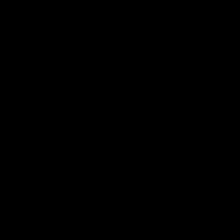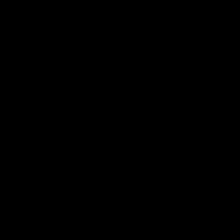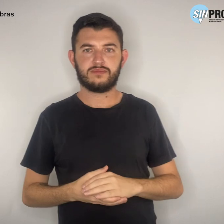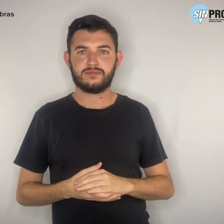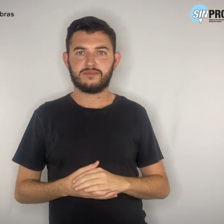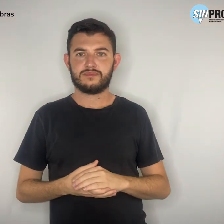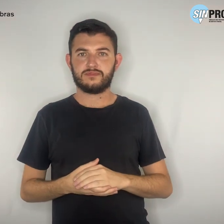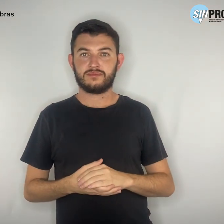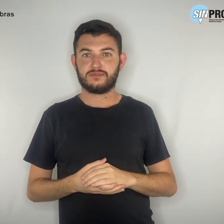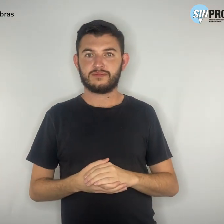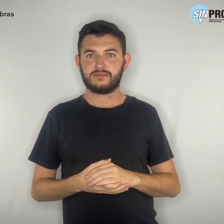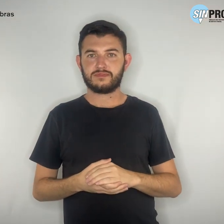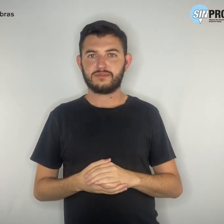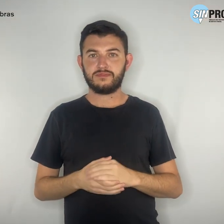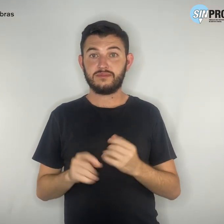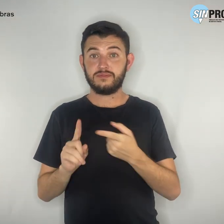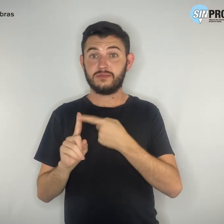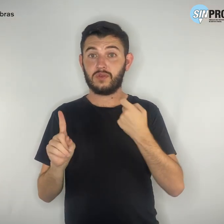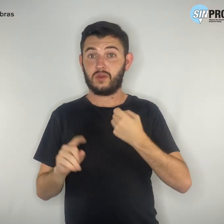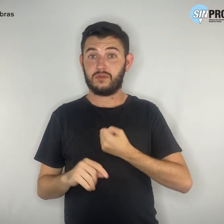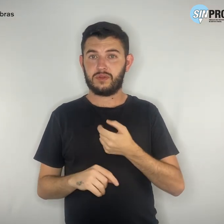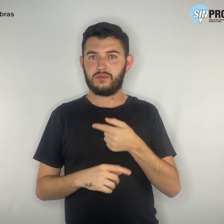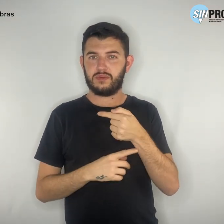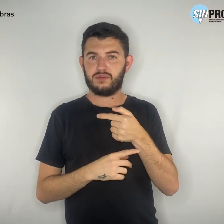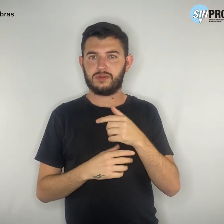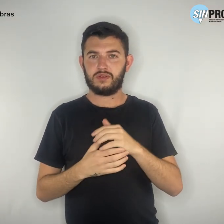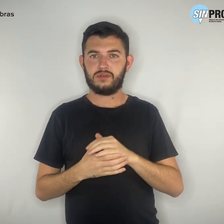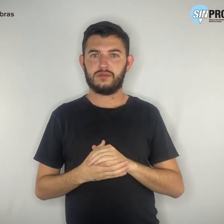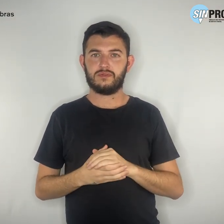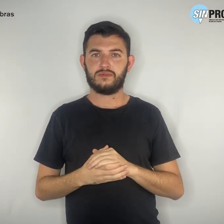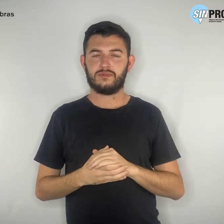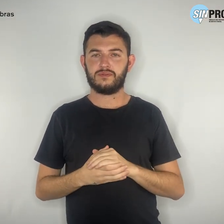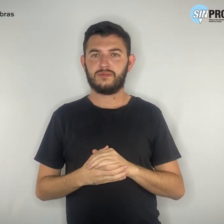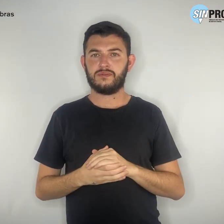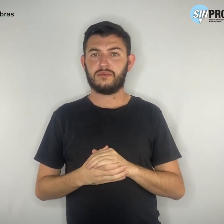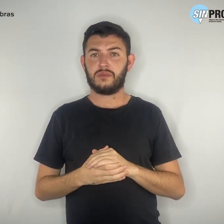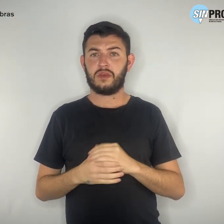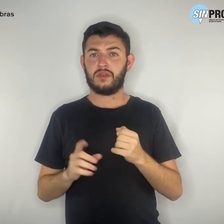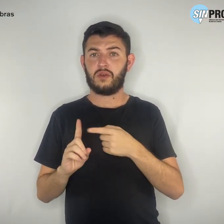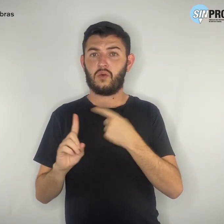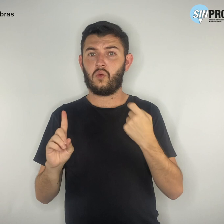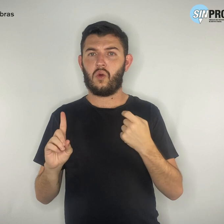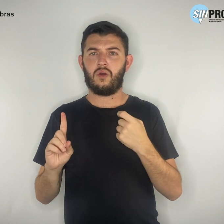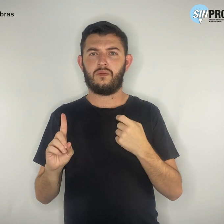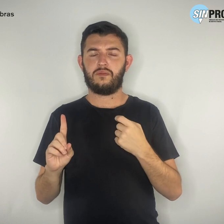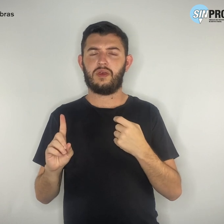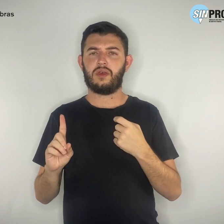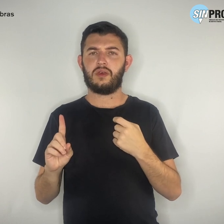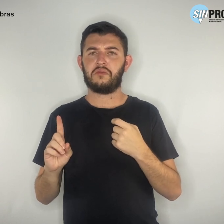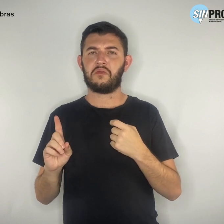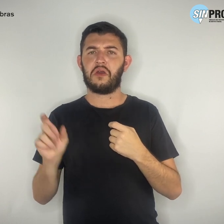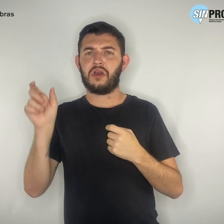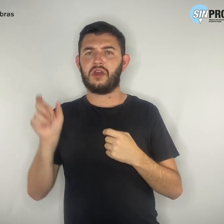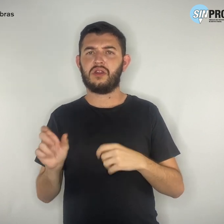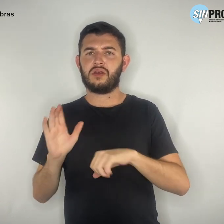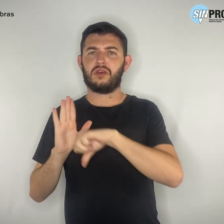Golpe 7. Nesta modalidade, o golpista envia à vítima, via WhatsApp ou e-mail,